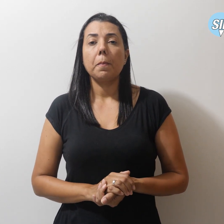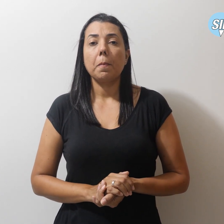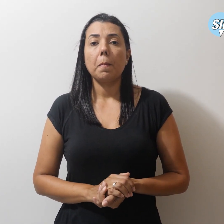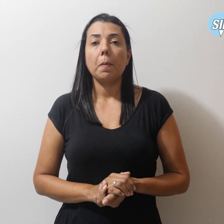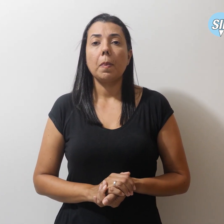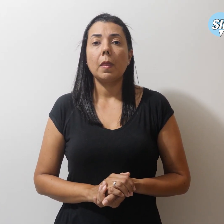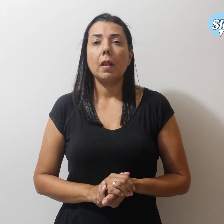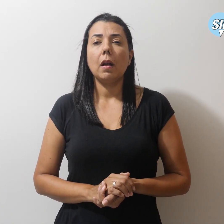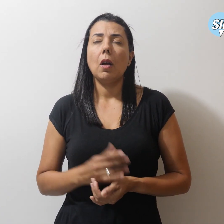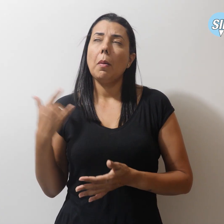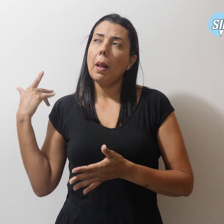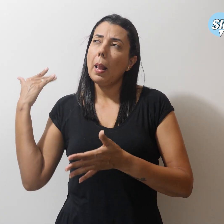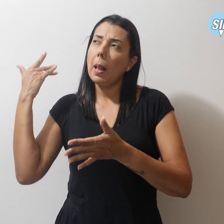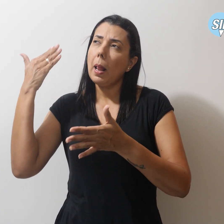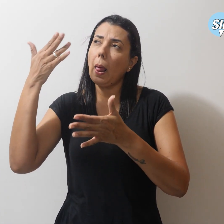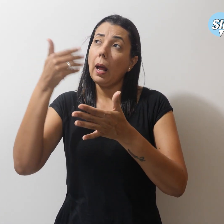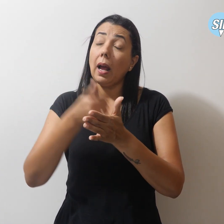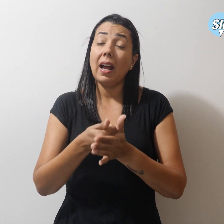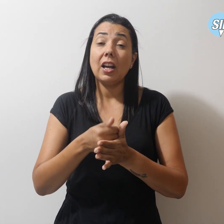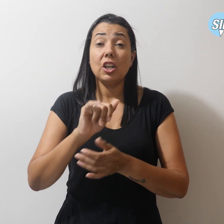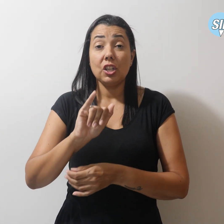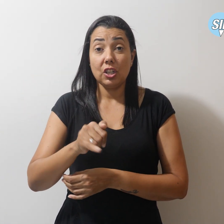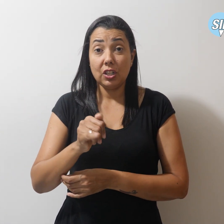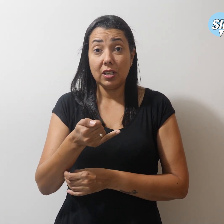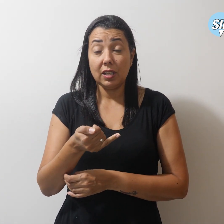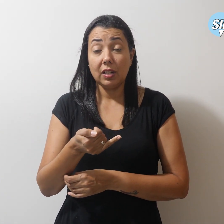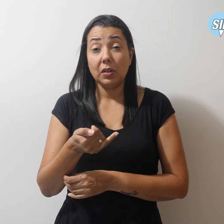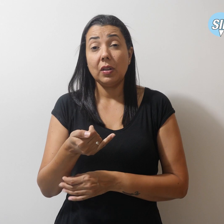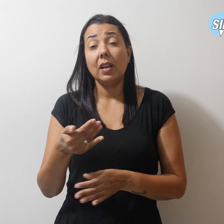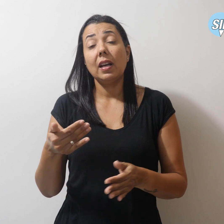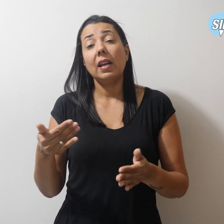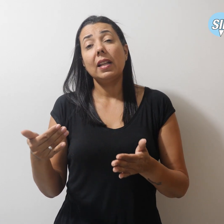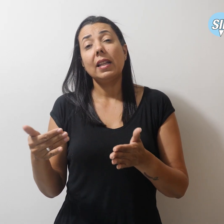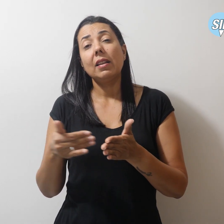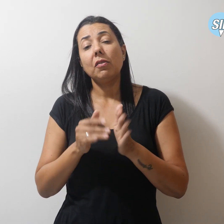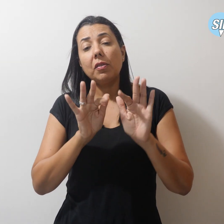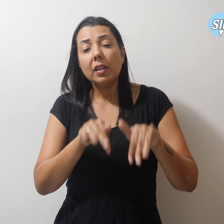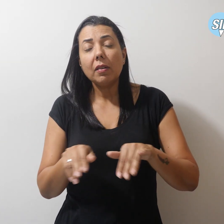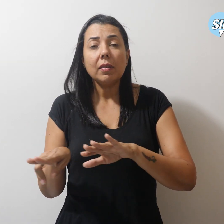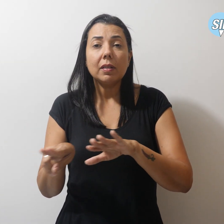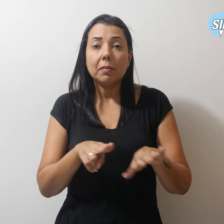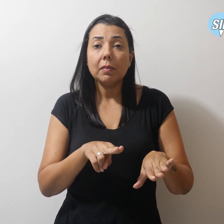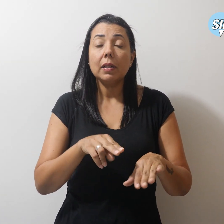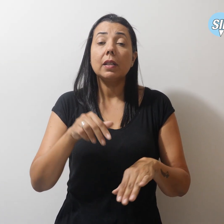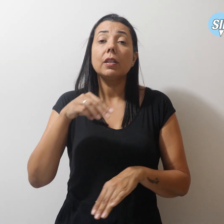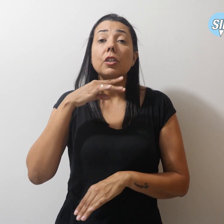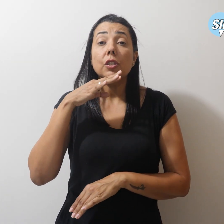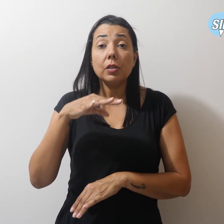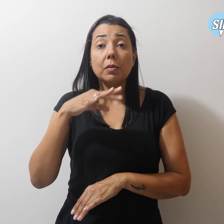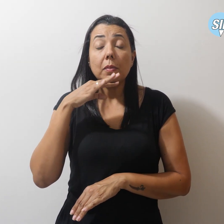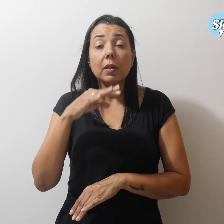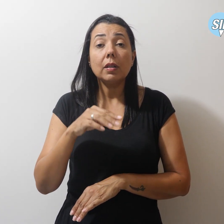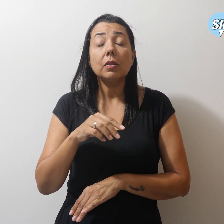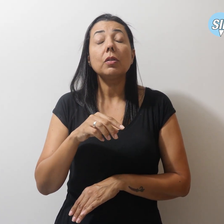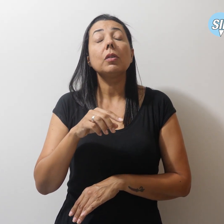janeiro e, sobretudo, nesta última semana de março, o MDHC tem